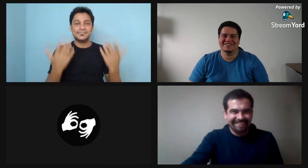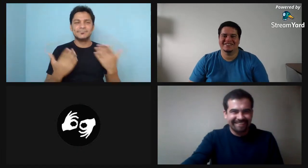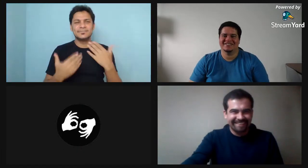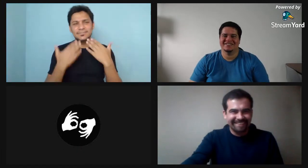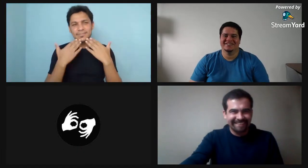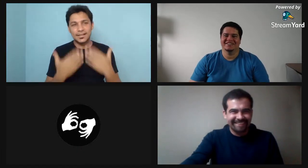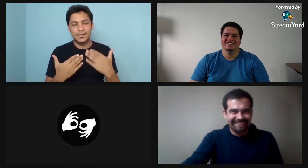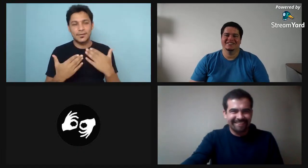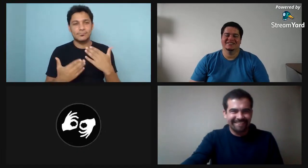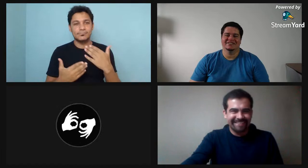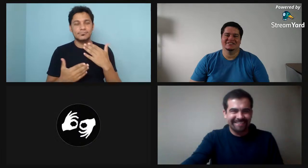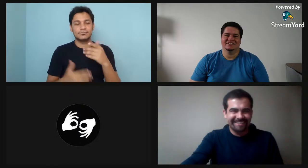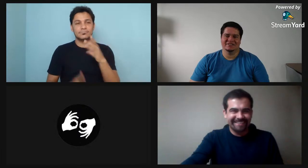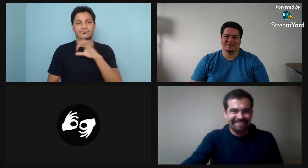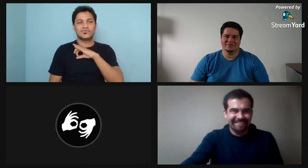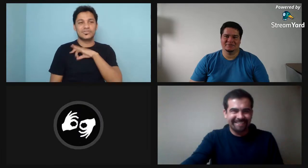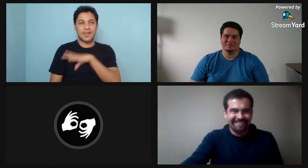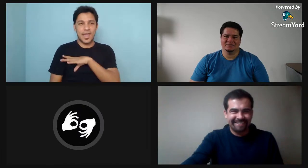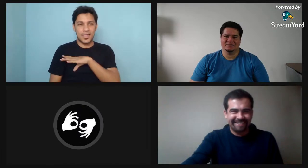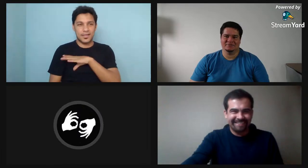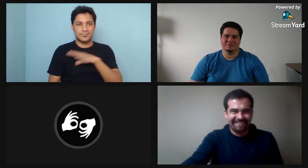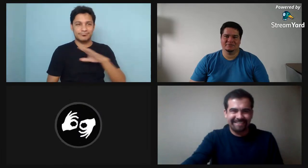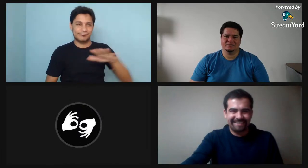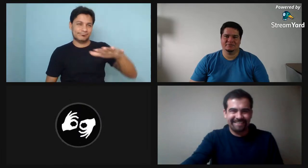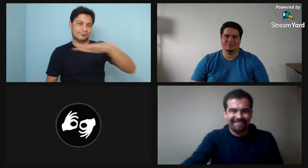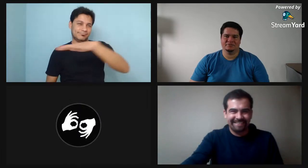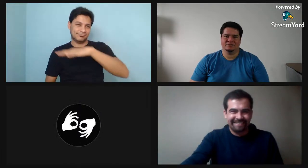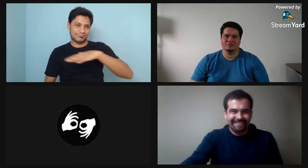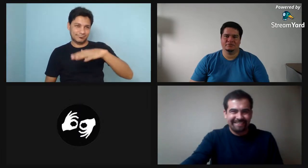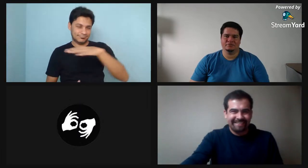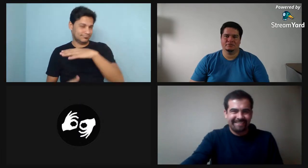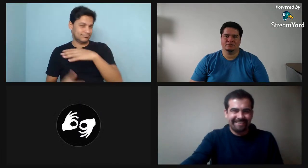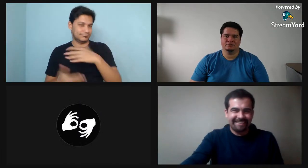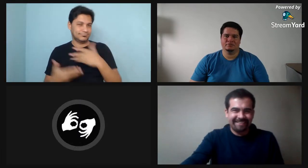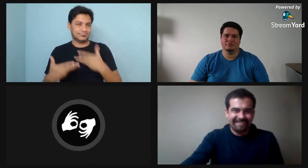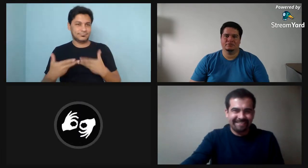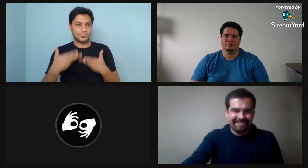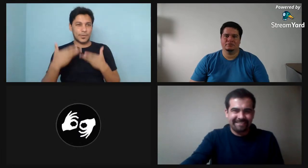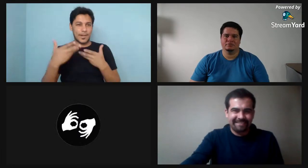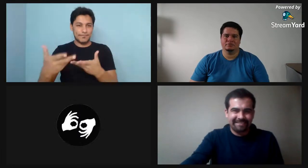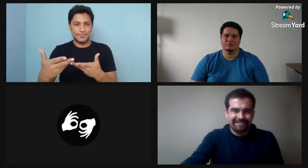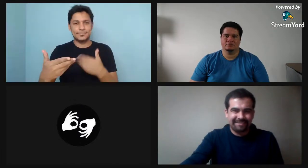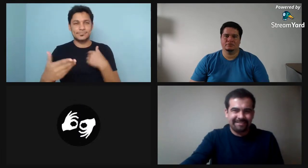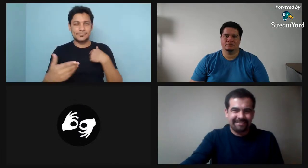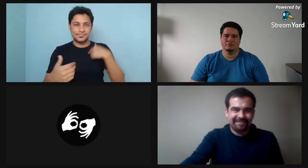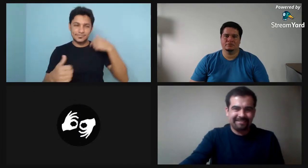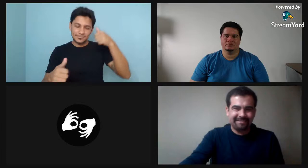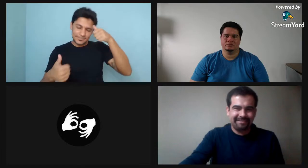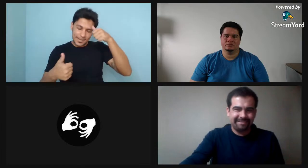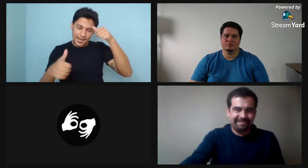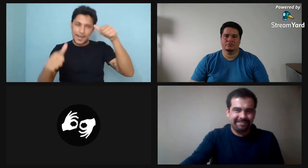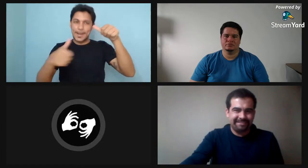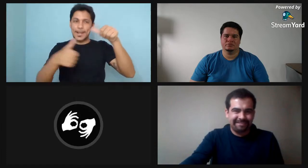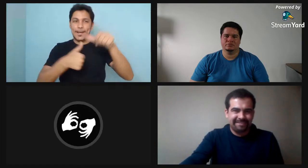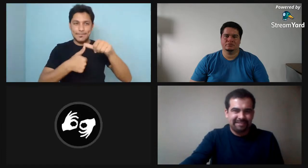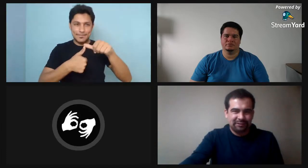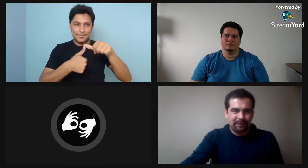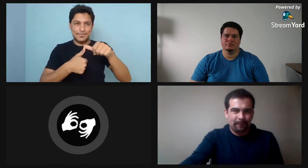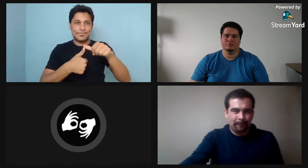Bueno, muchas gracias a Chile por invitarme.